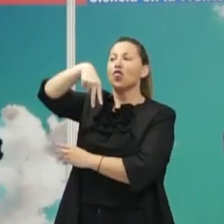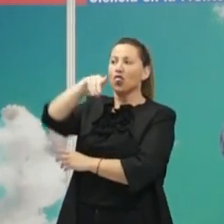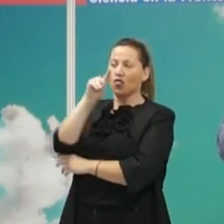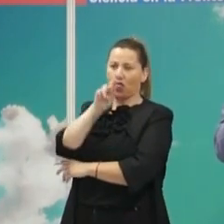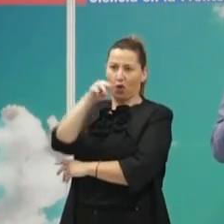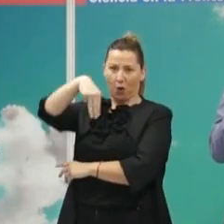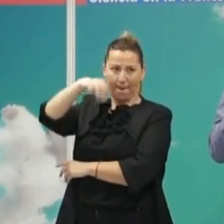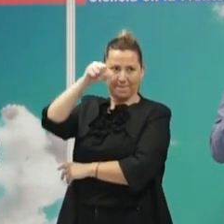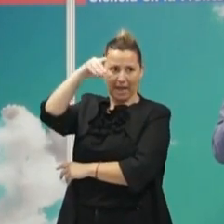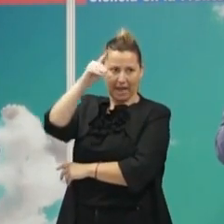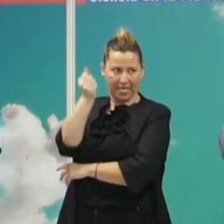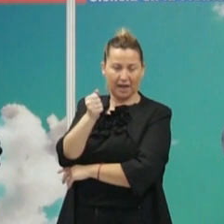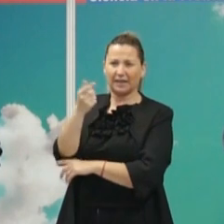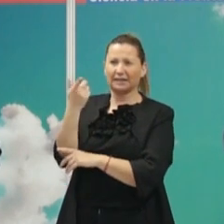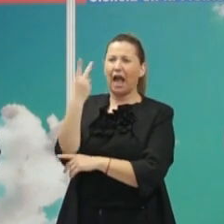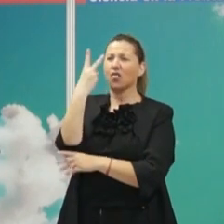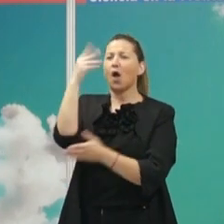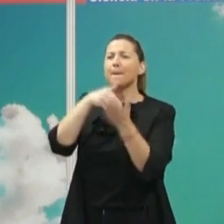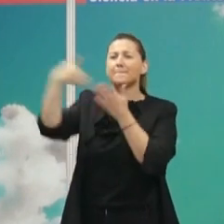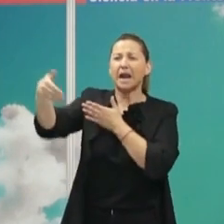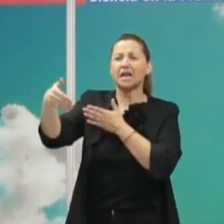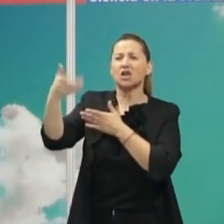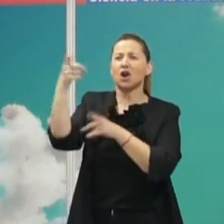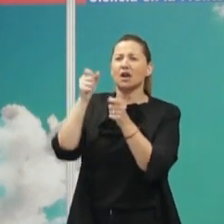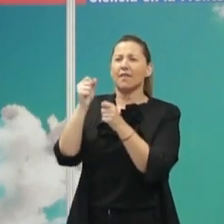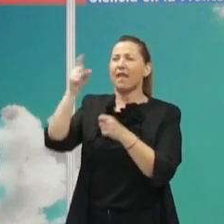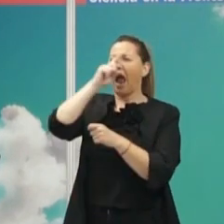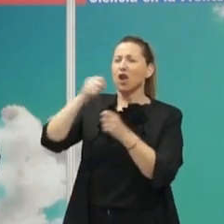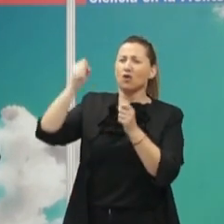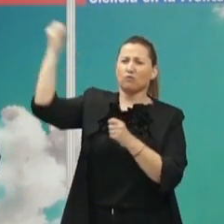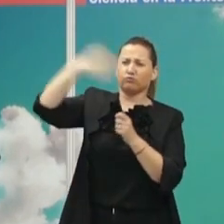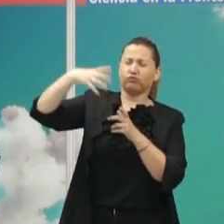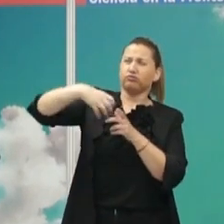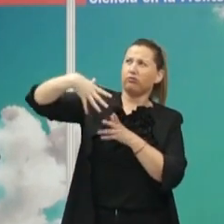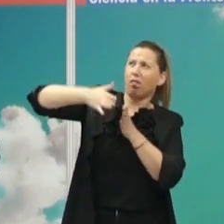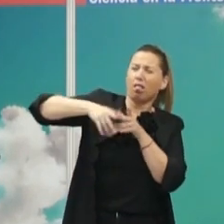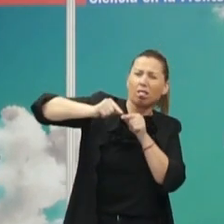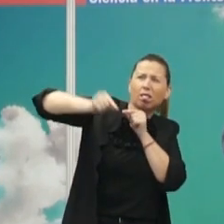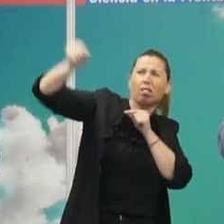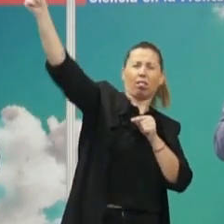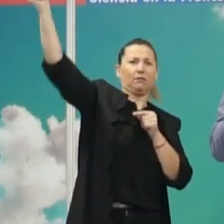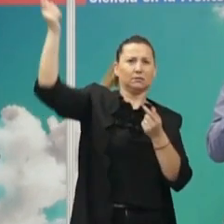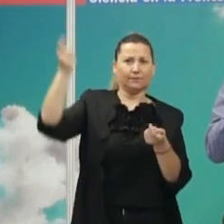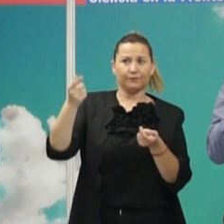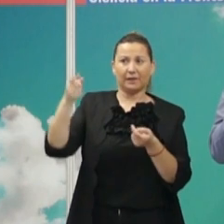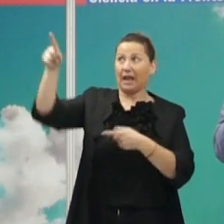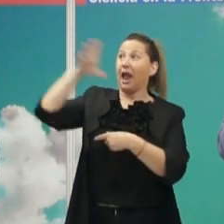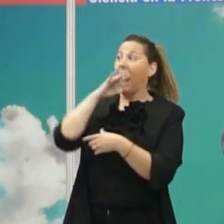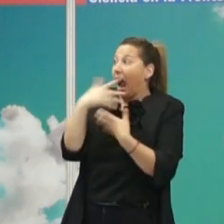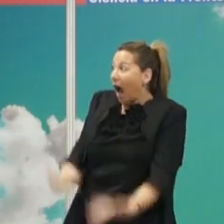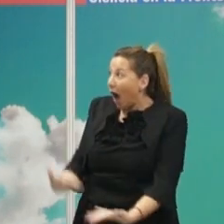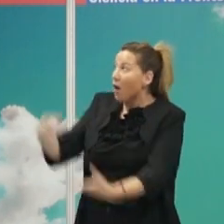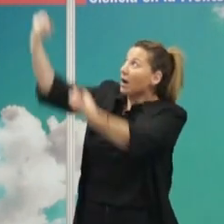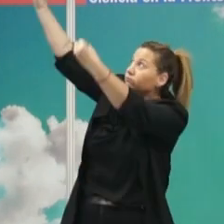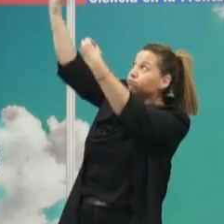más de 2 millones de años luz. Es decir, que la luz que recibimos de esta galaxia, que estamos recibiendo ahora mismo en este